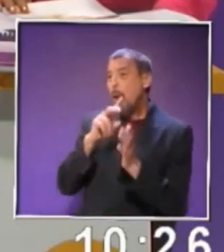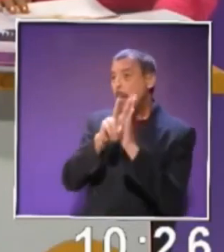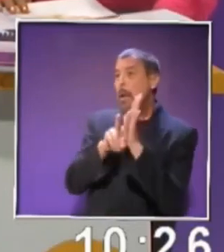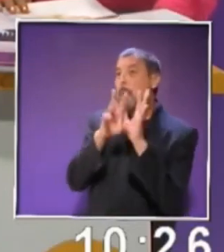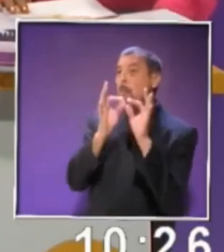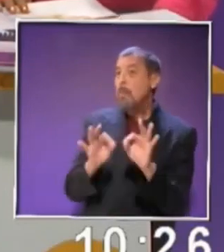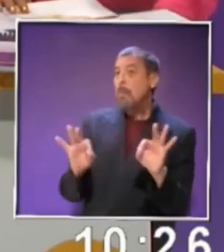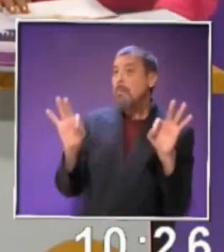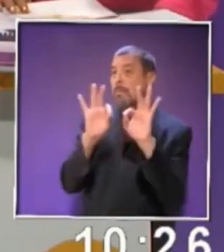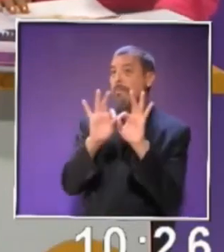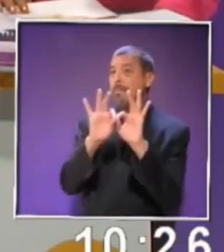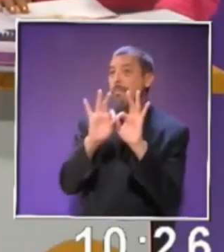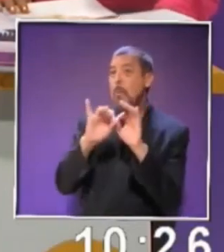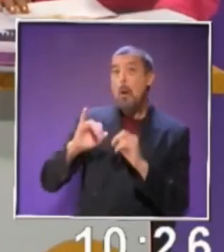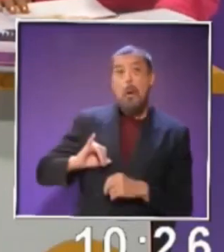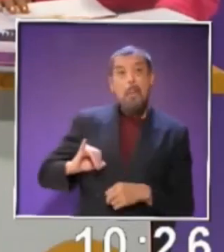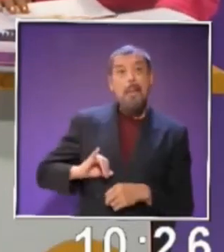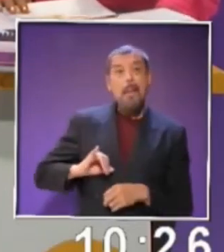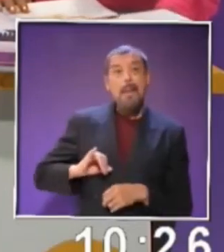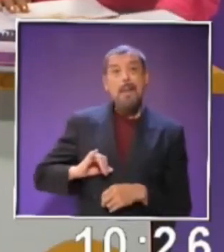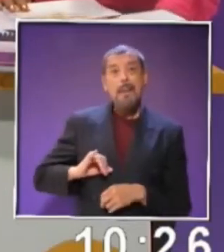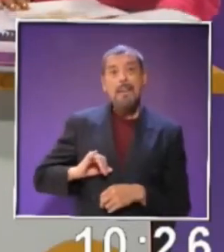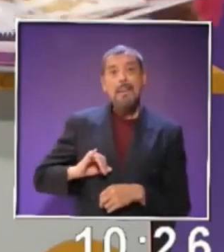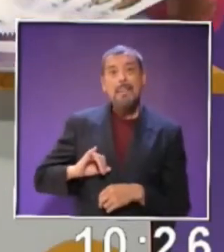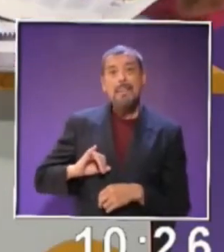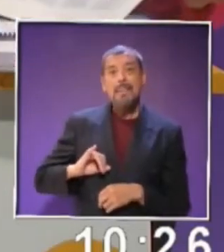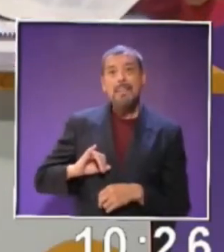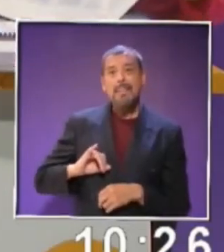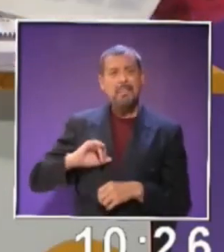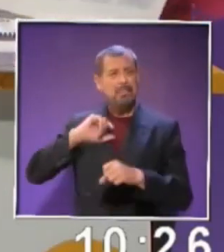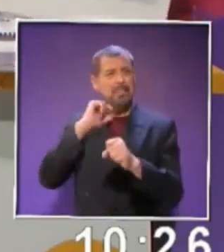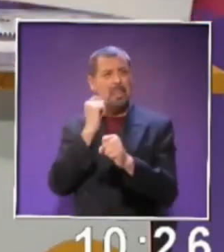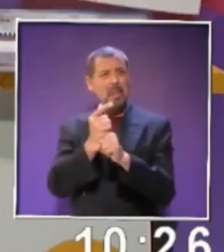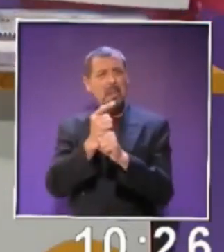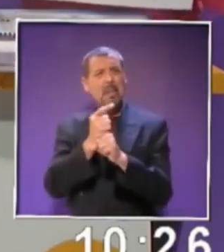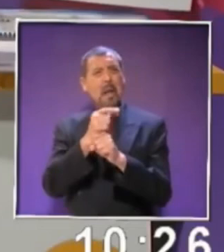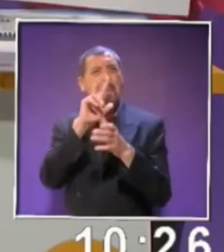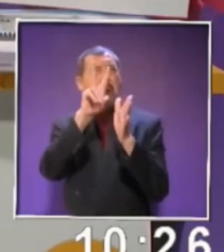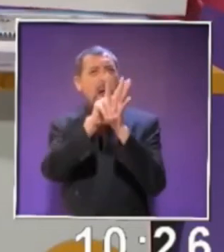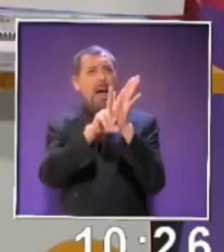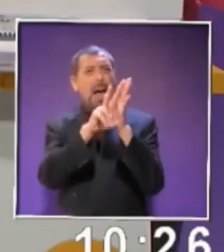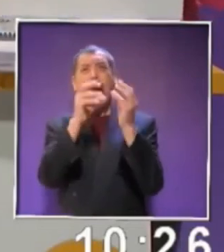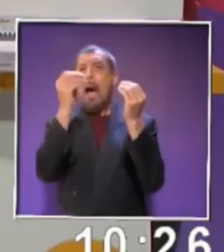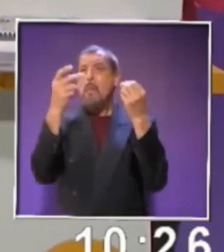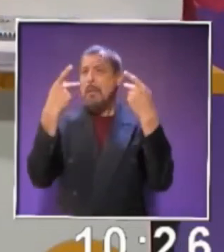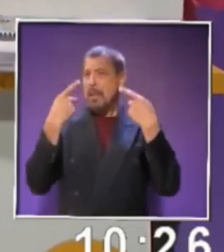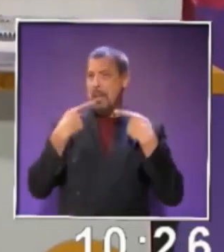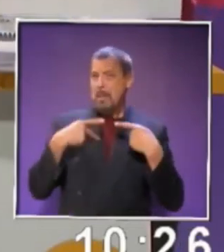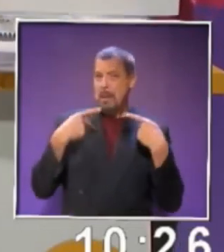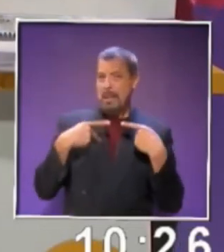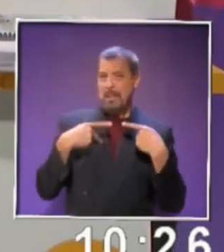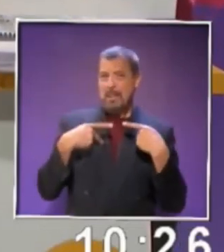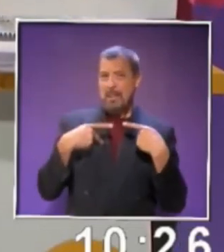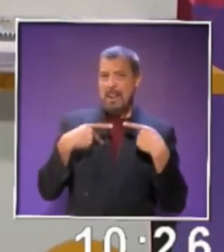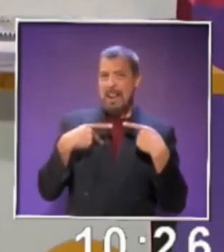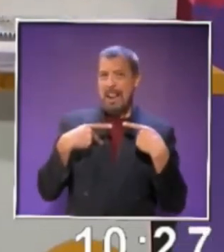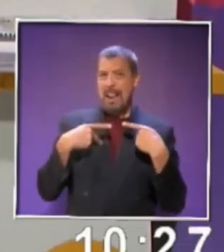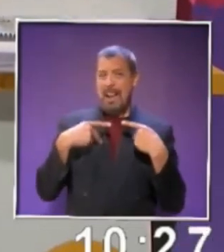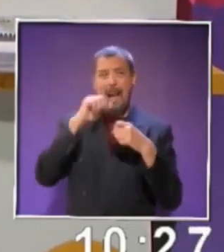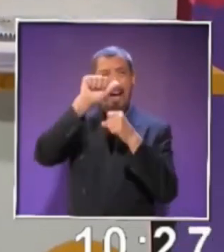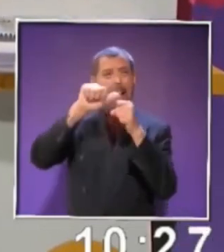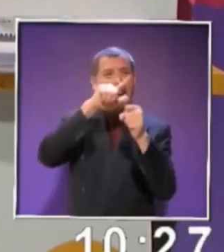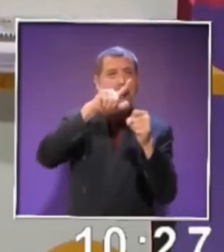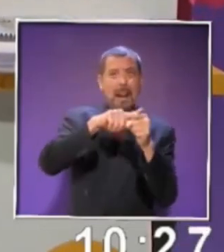interesante, ¿verdad? ¿Y quién encontramos ahí, maestra? Ay, maestra, pues, muchos personajes divertidos como